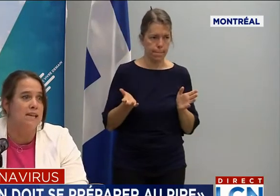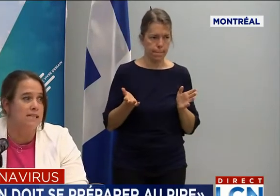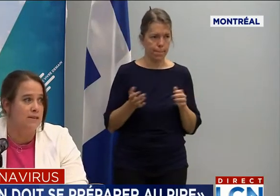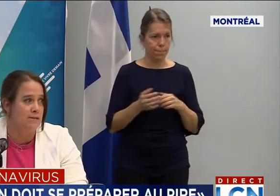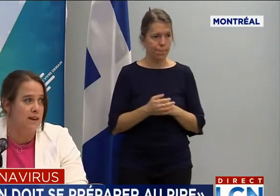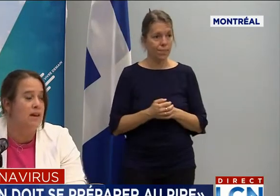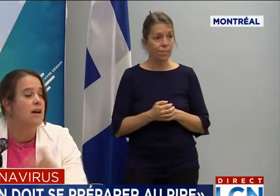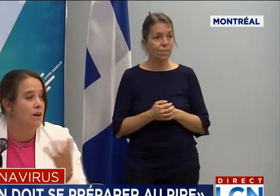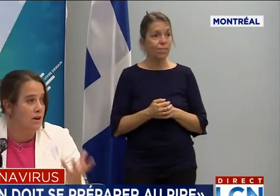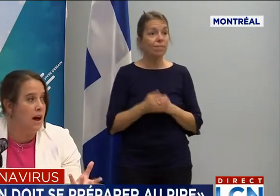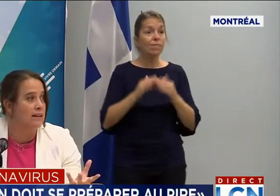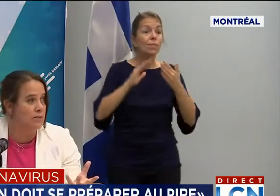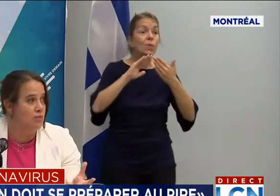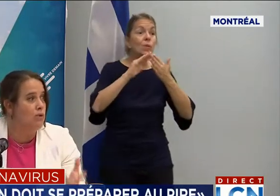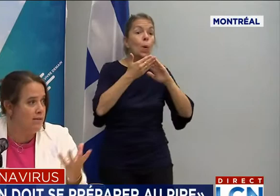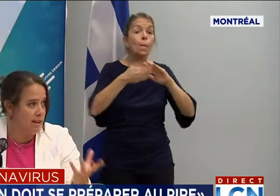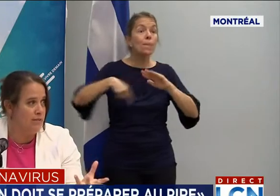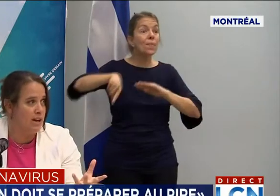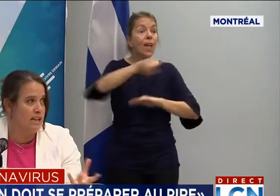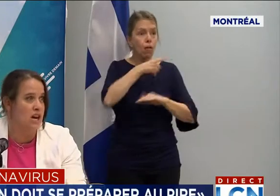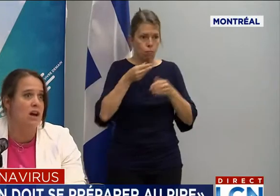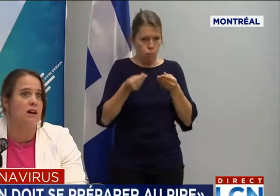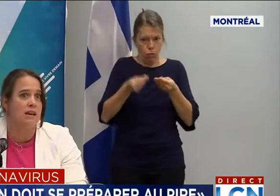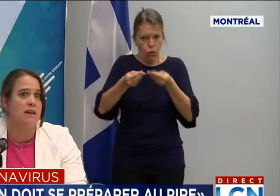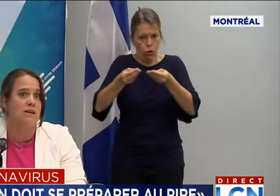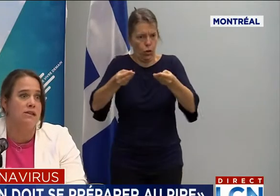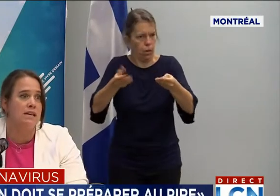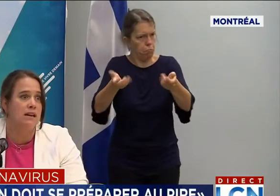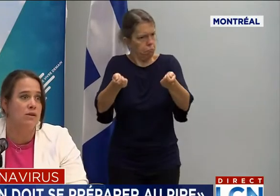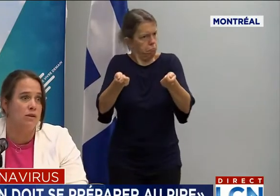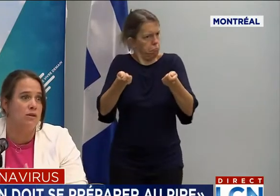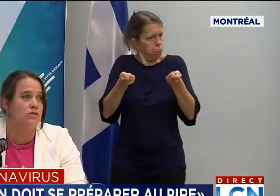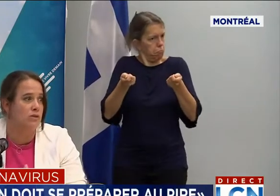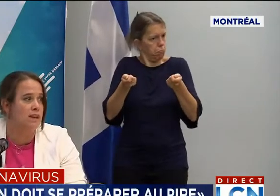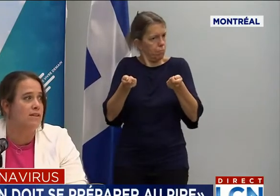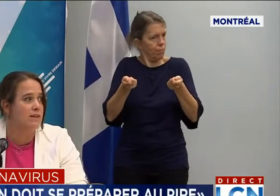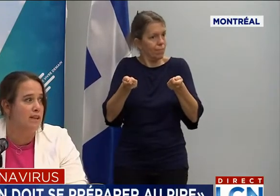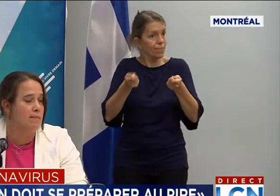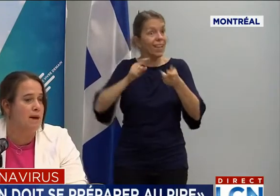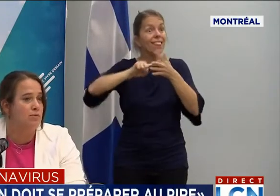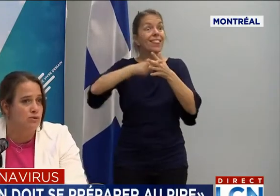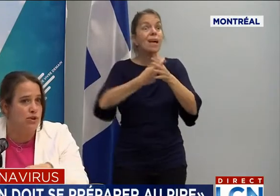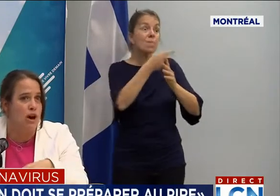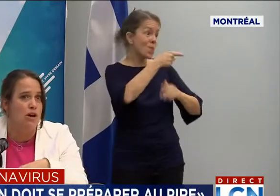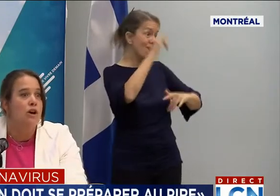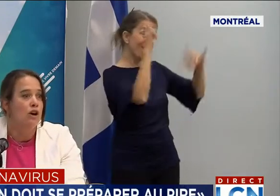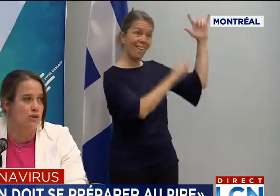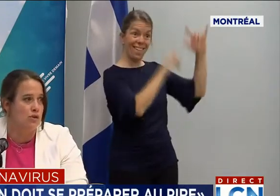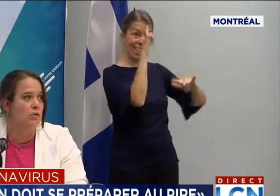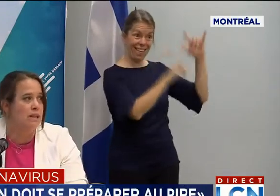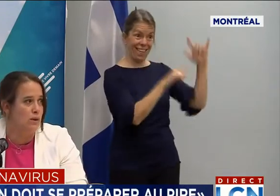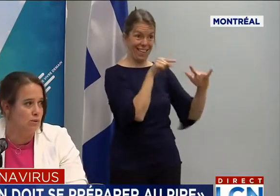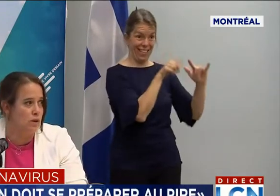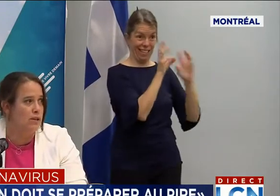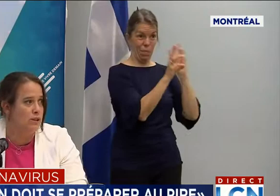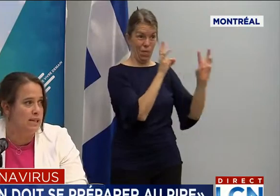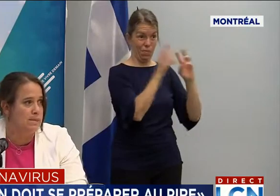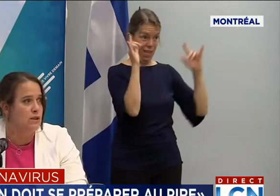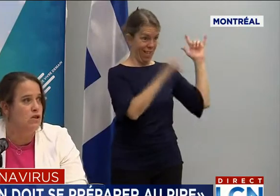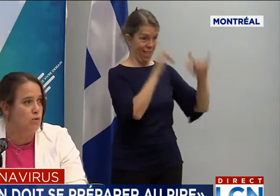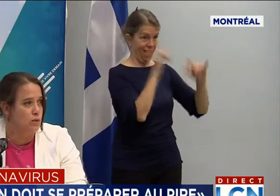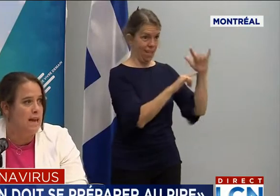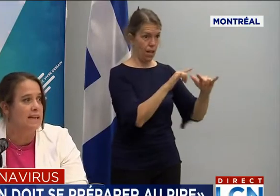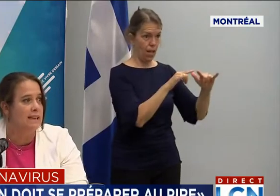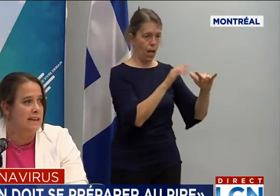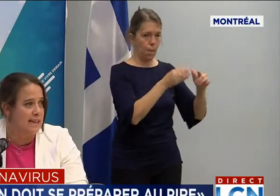communautaire qui s'est fait en début avec les voyageurs et celle lorsqu'on avait, évidemment, plusieurs zones d'éclosion et de